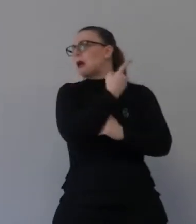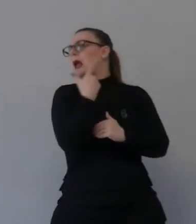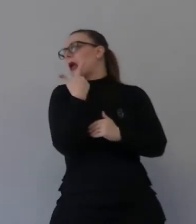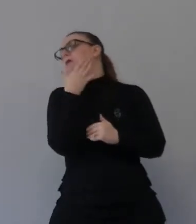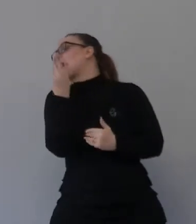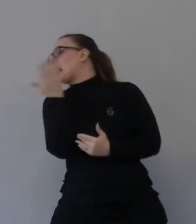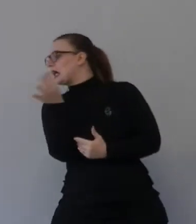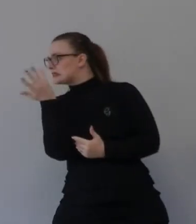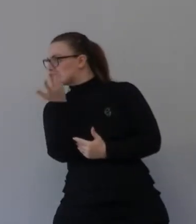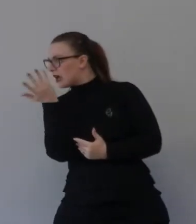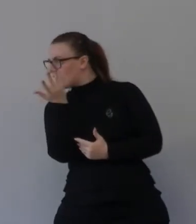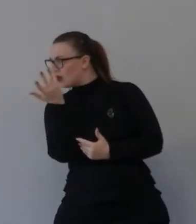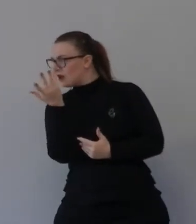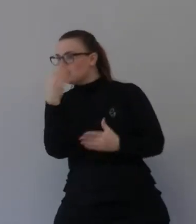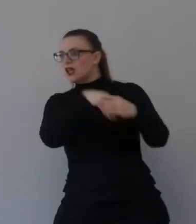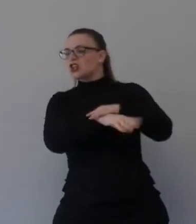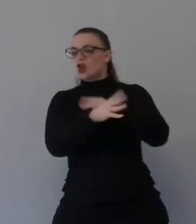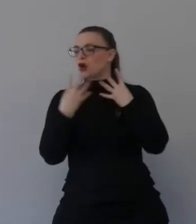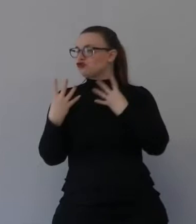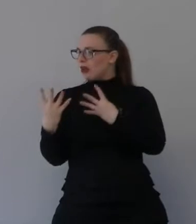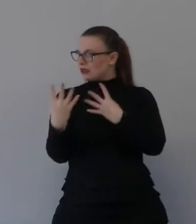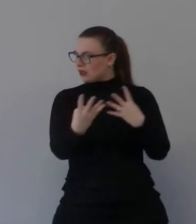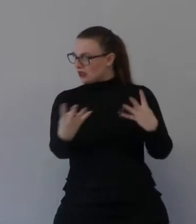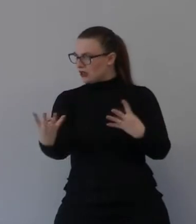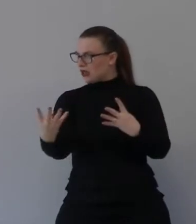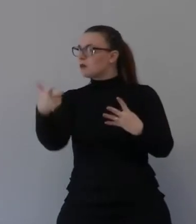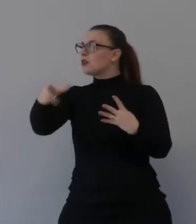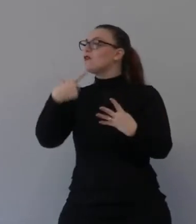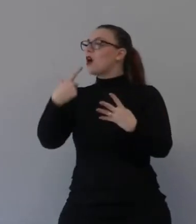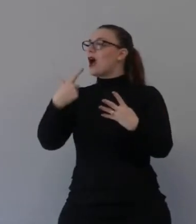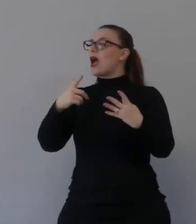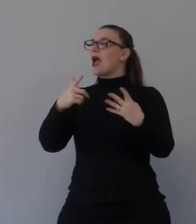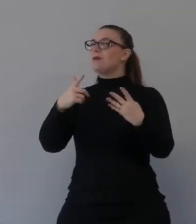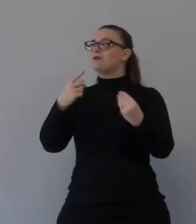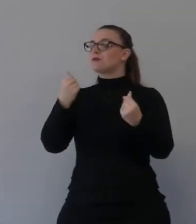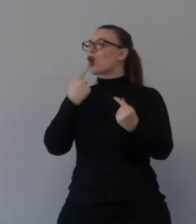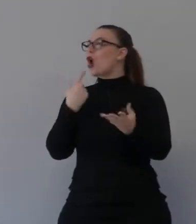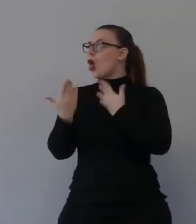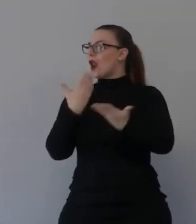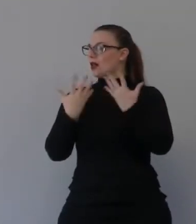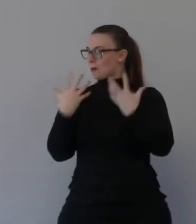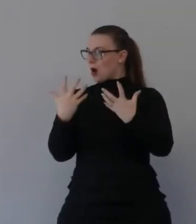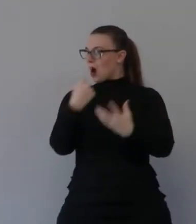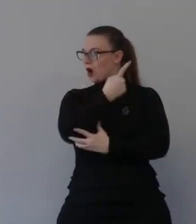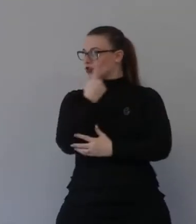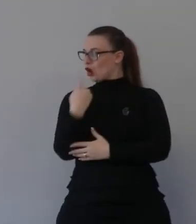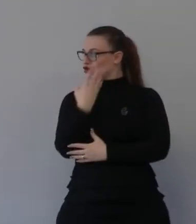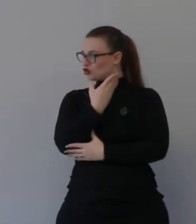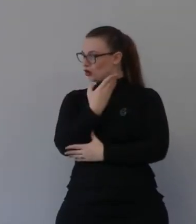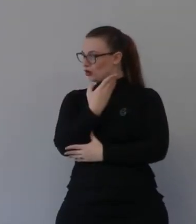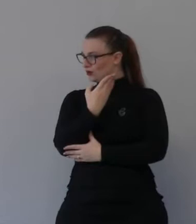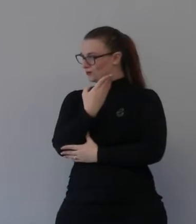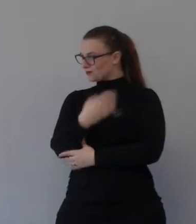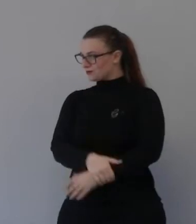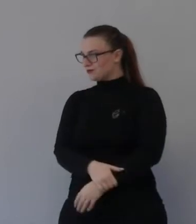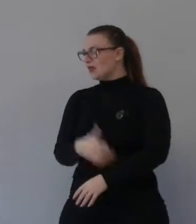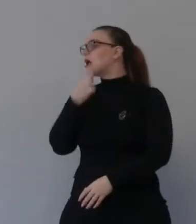per siedi e giardini grazie alla orgullosa fruttificazione colorata osservato come elemento del paesaggio il terebinto